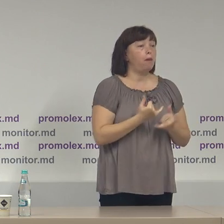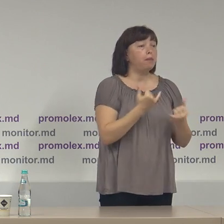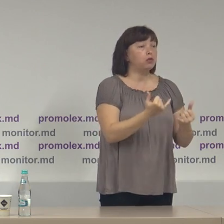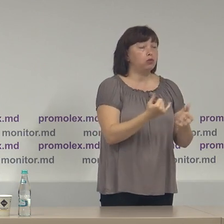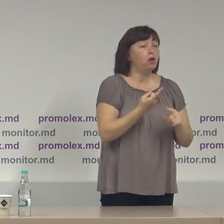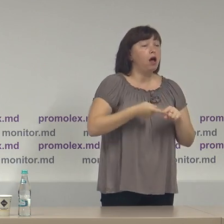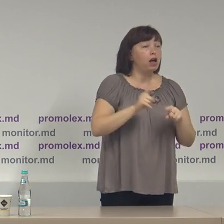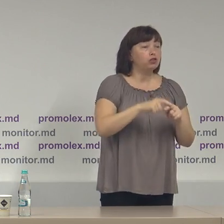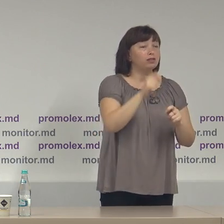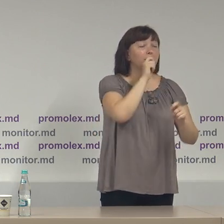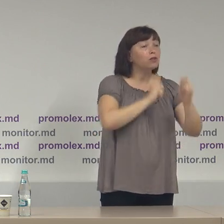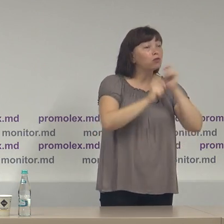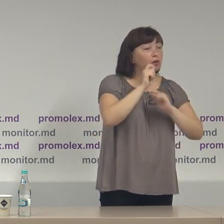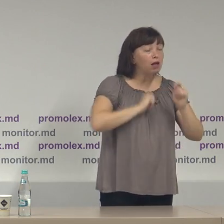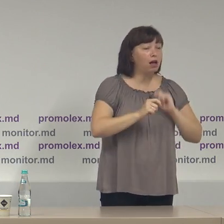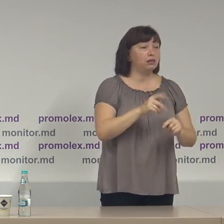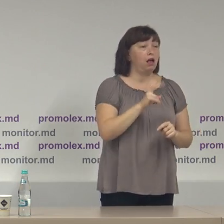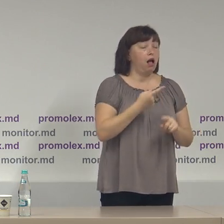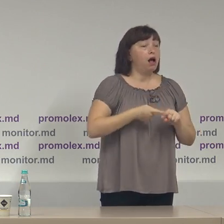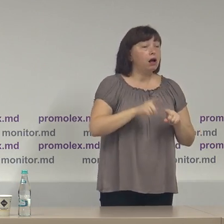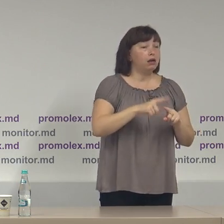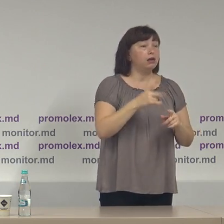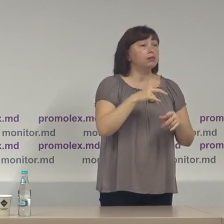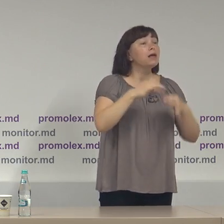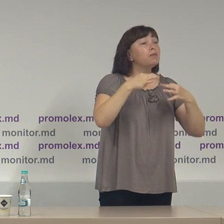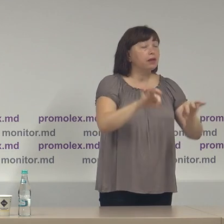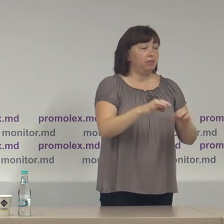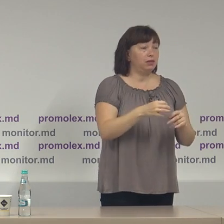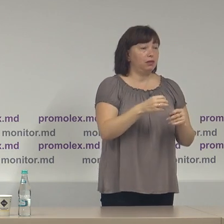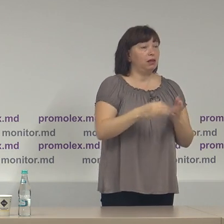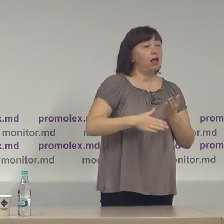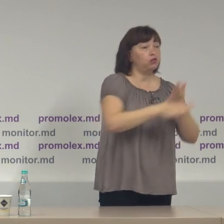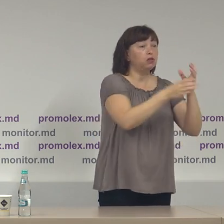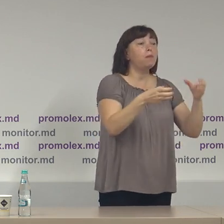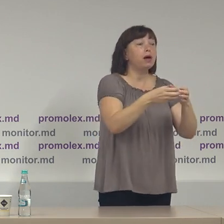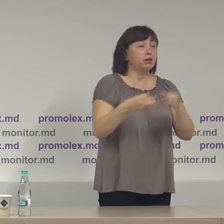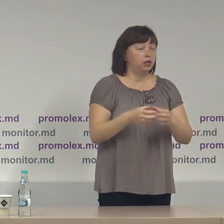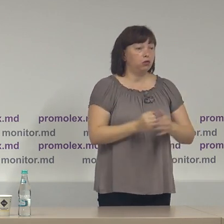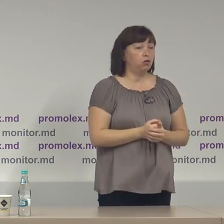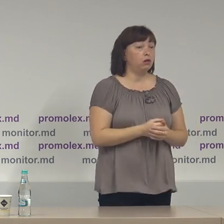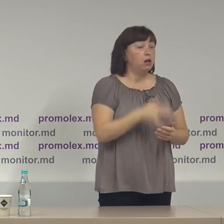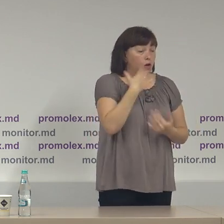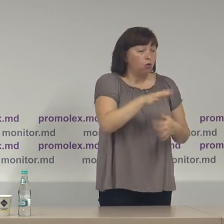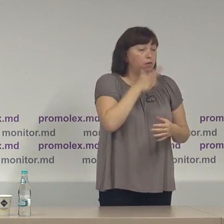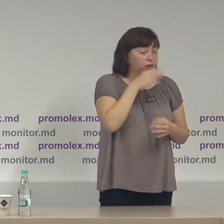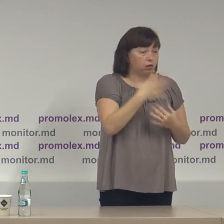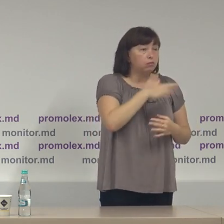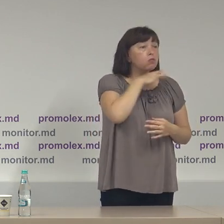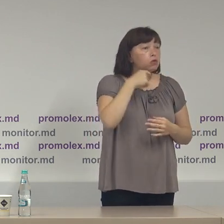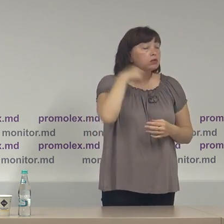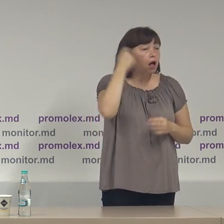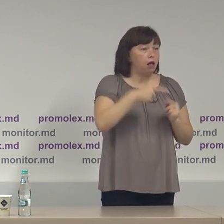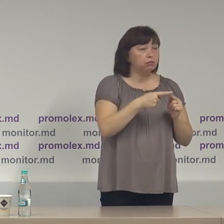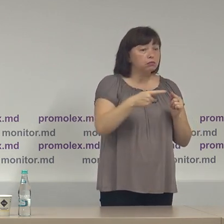aceste donații sau care este acordat pentru persoanele juridice. După cum vedem, timp de mulți ani de zile,